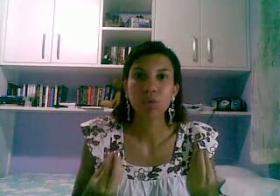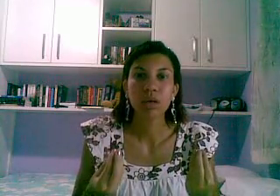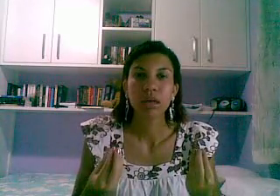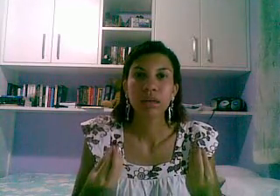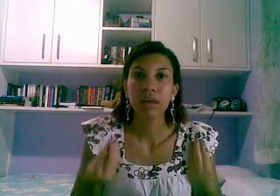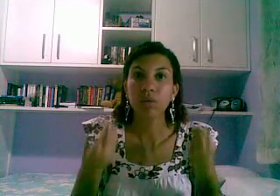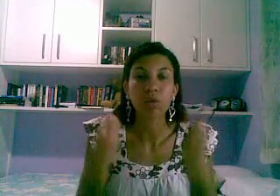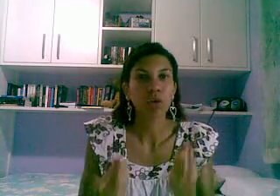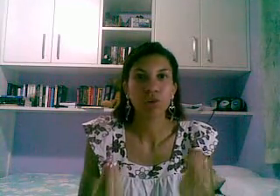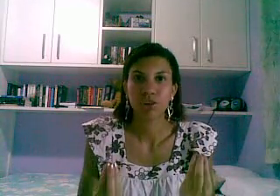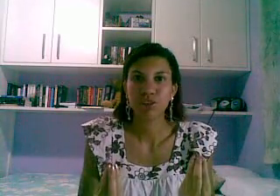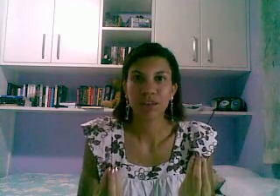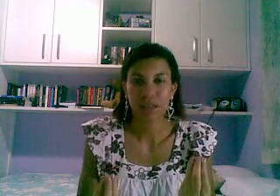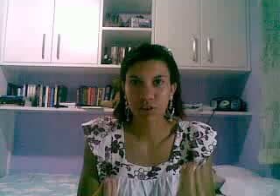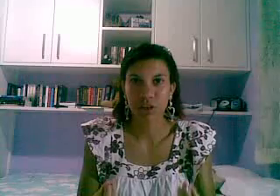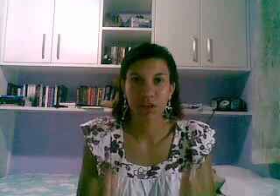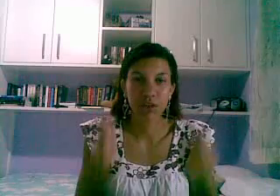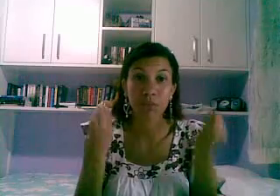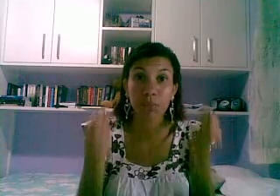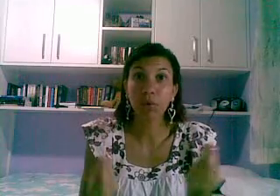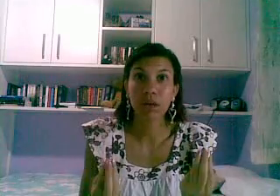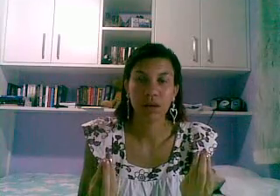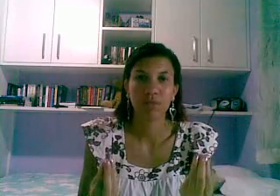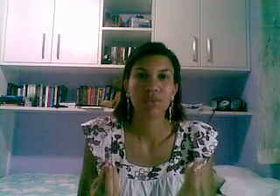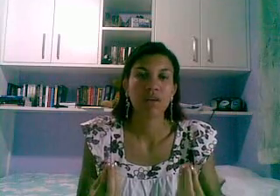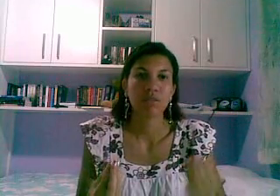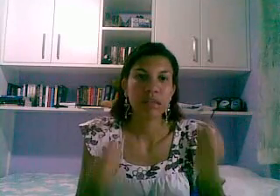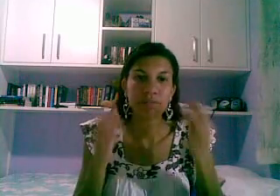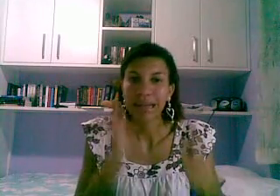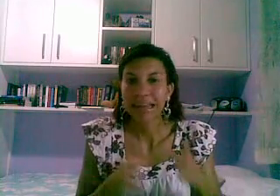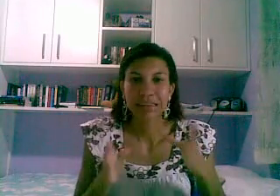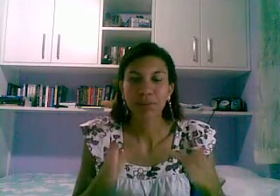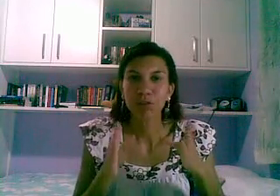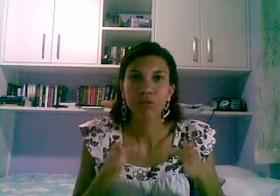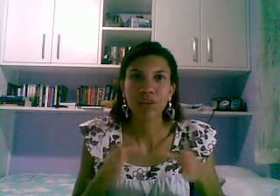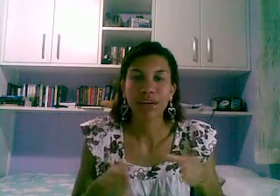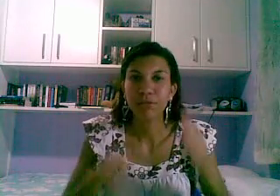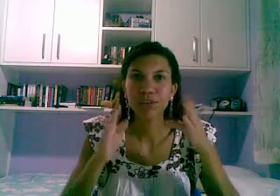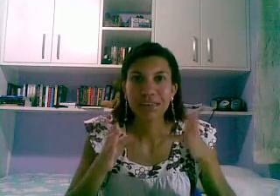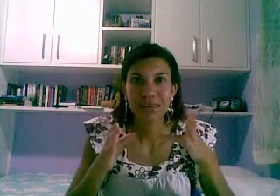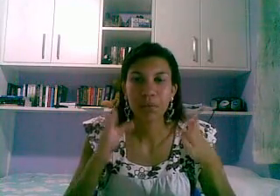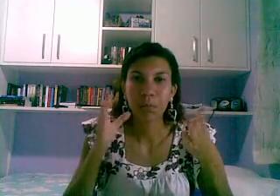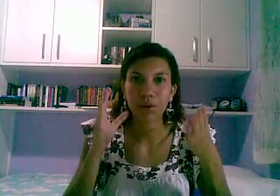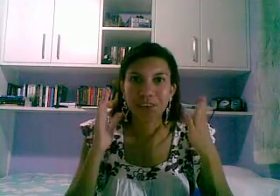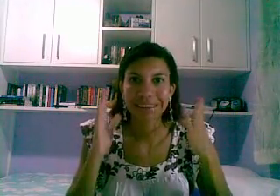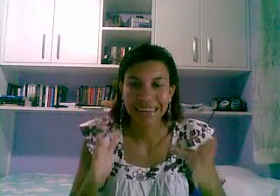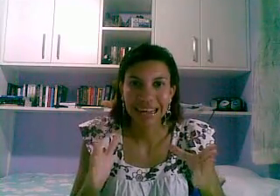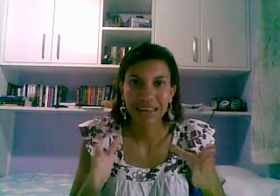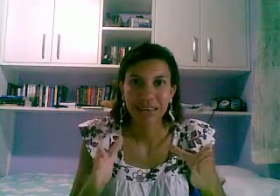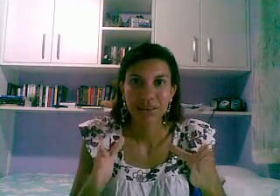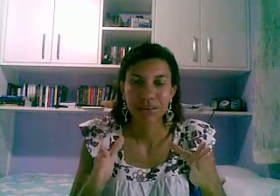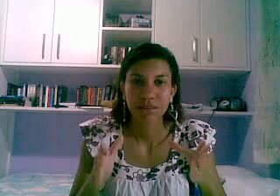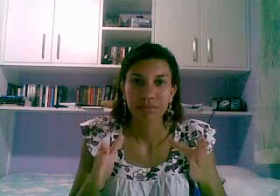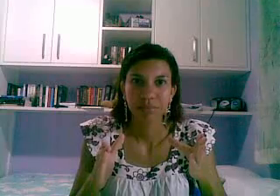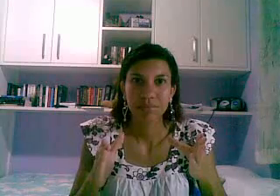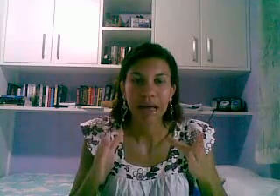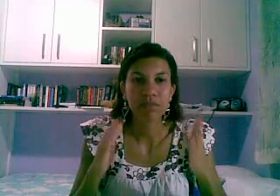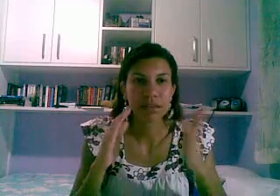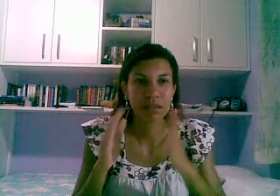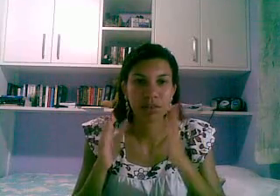segundo, que eu não gosto de gincanas grandes por quê? você vai lá e entra todo dia aí o dia que você não pode entrar aí você,